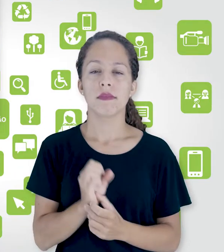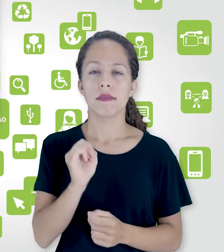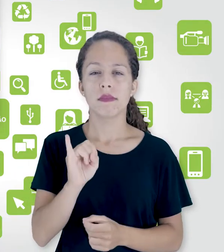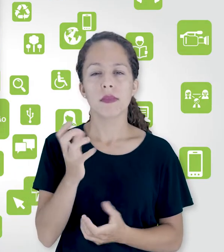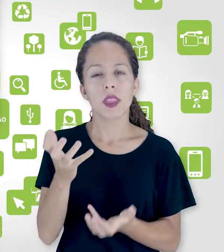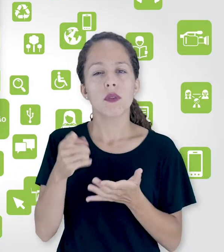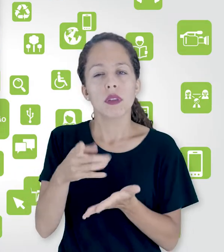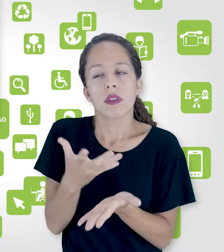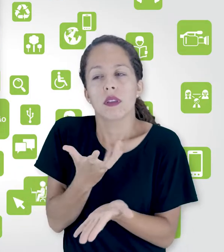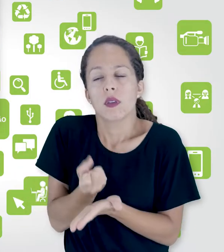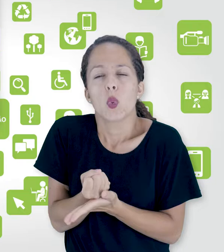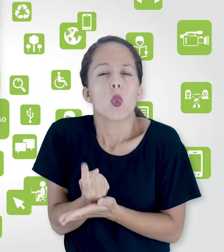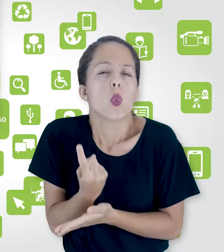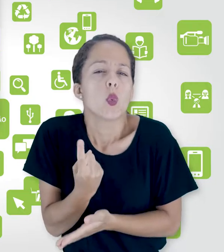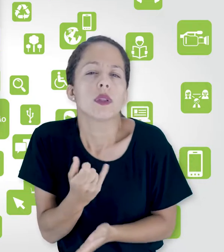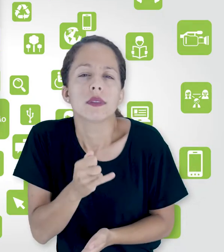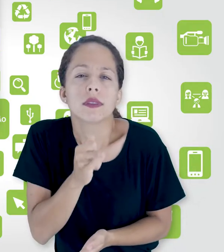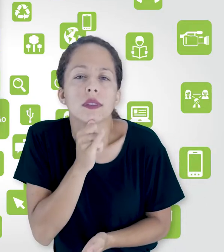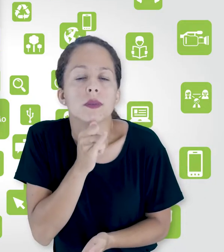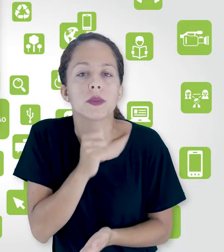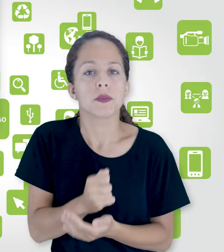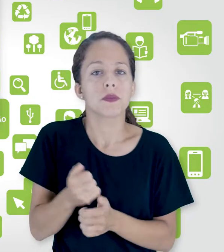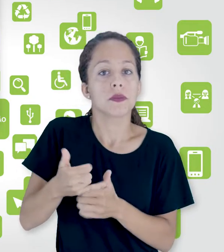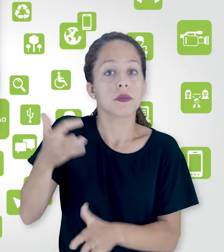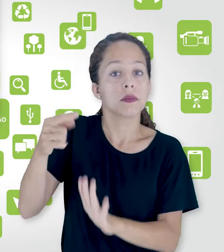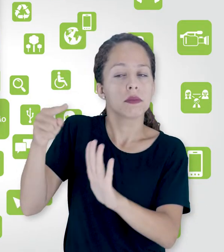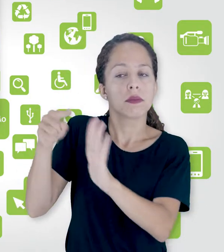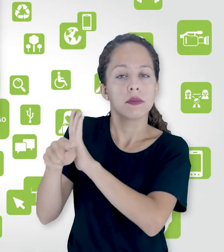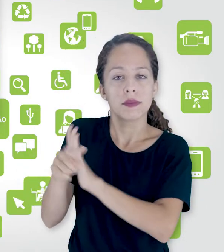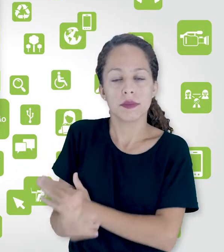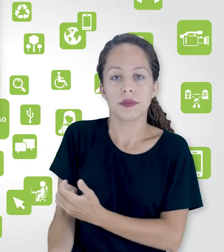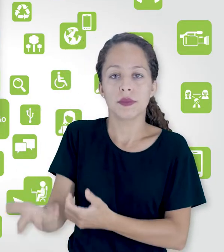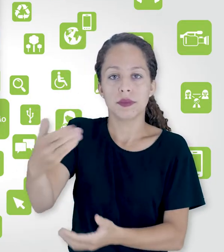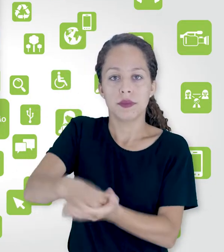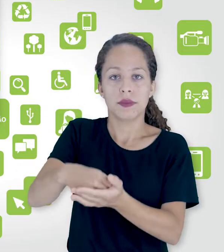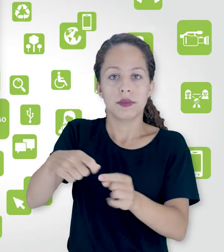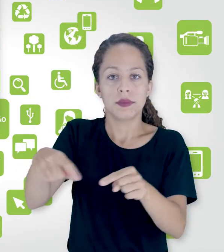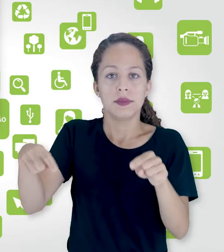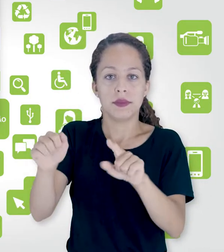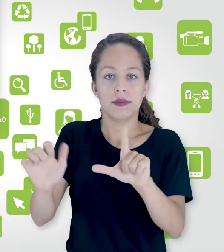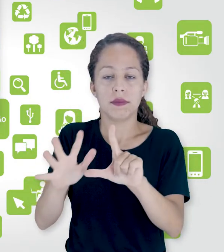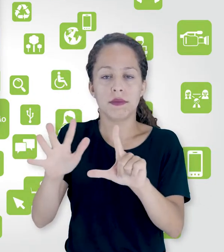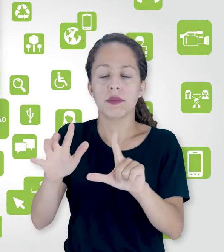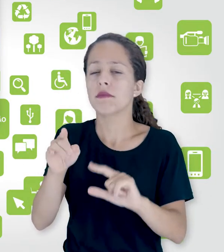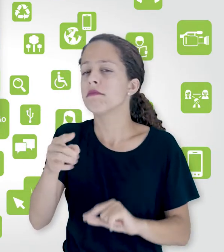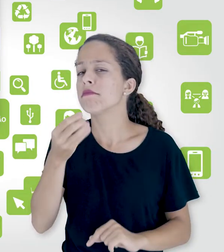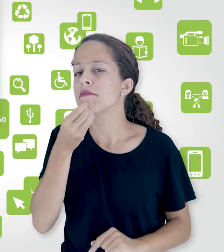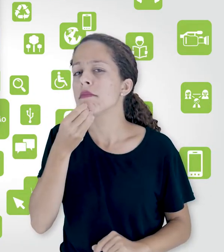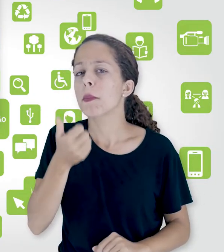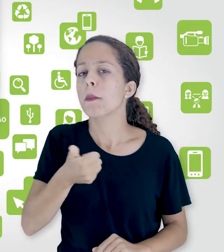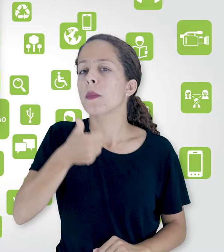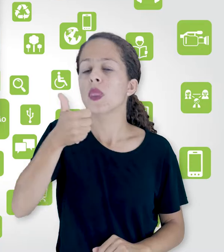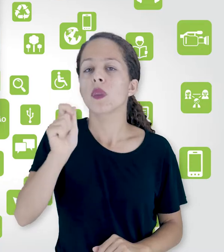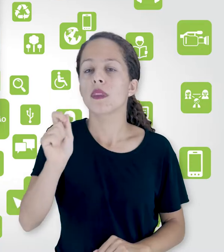apenas um item, tem um questionário que eu quero importar de uma sala. A melhor opção é você selecionar nenhum,